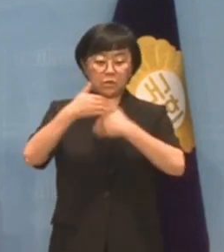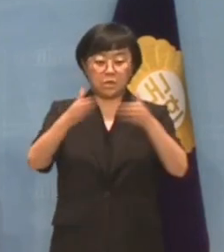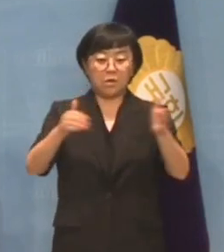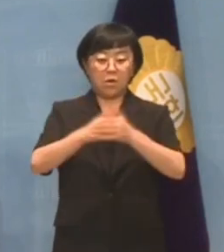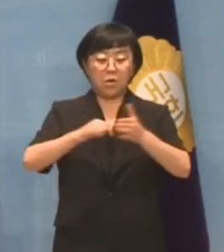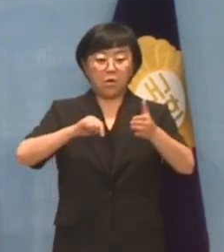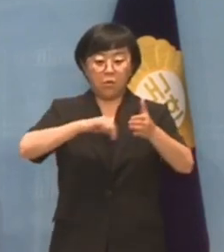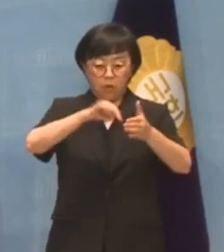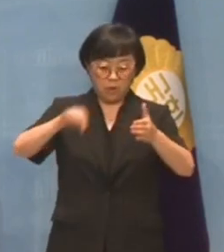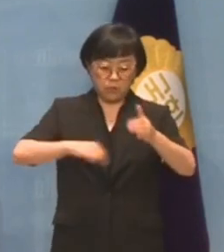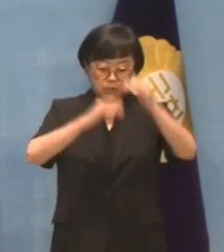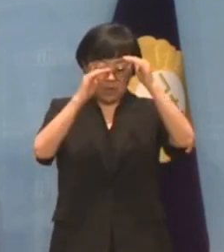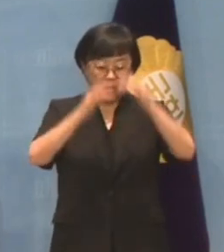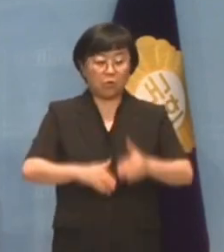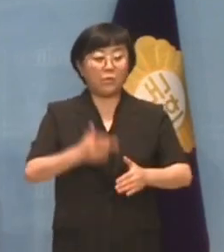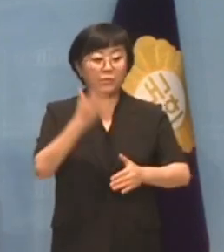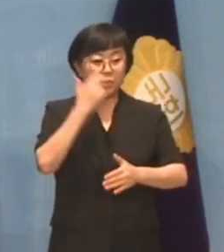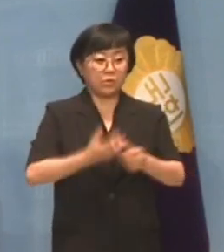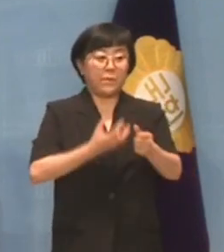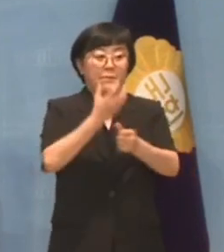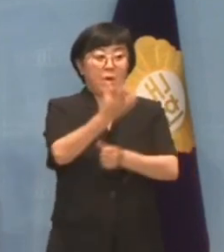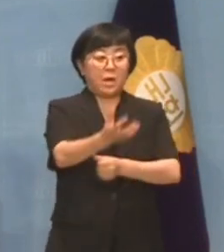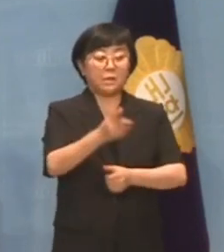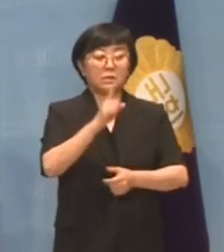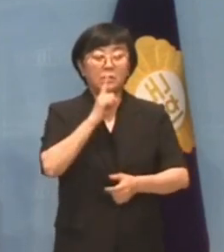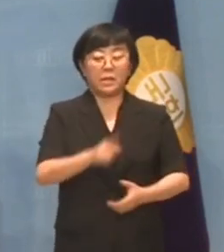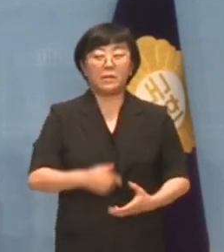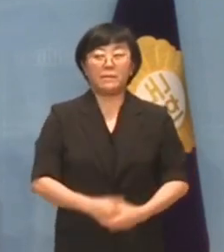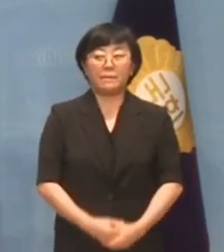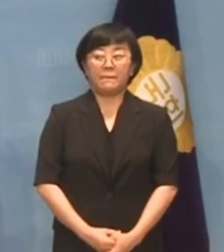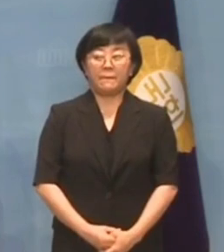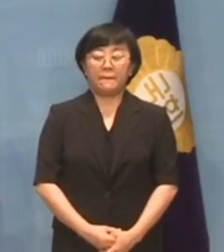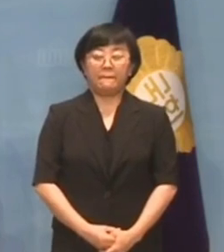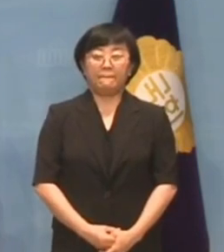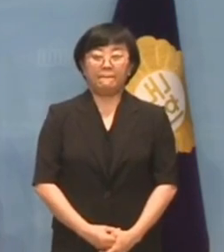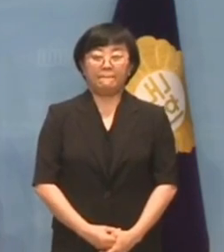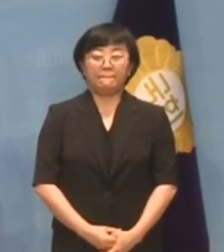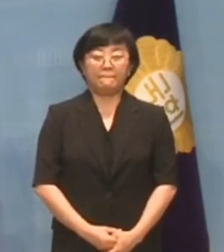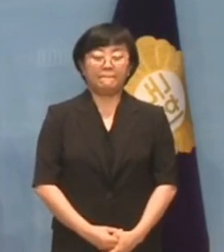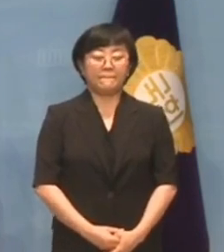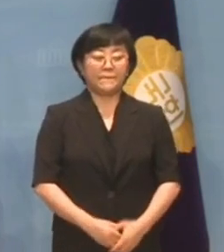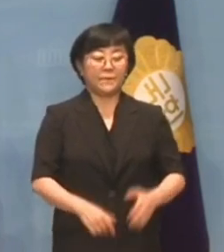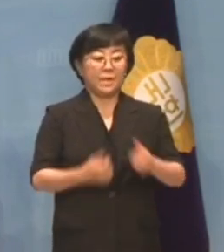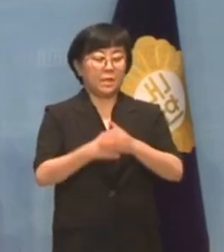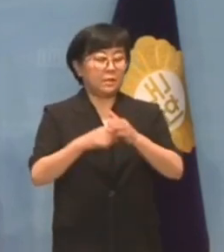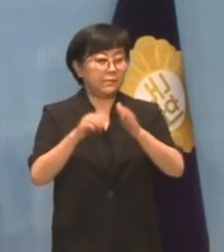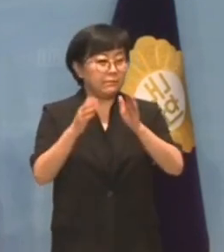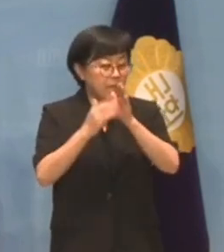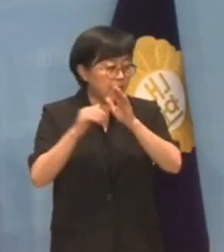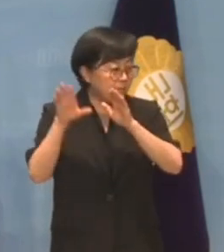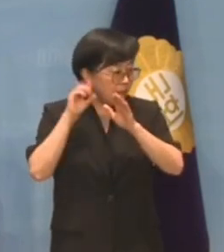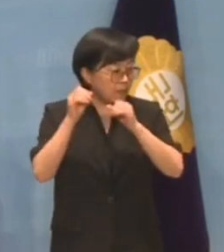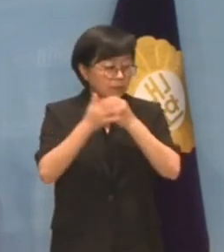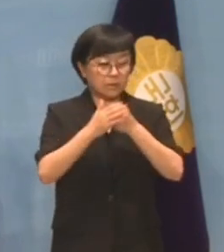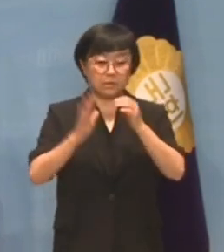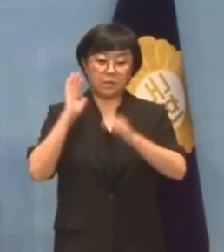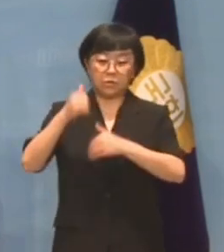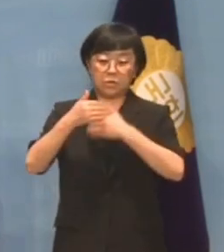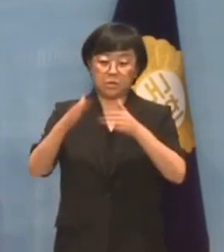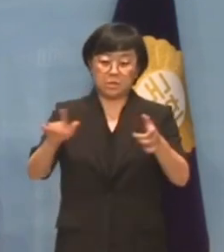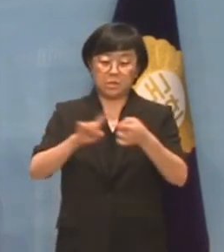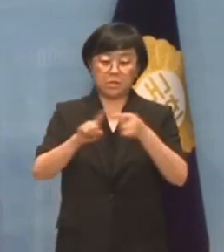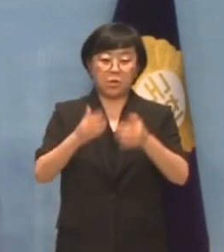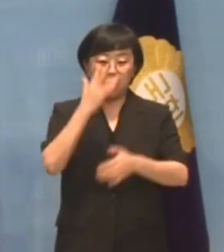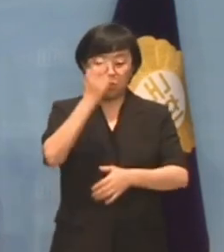고스란히 미국에 넘어갔을 공산이 크다고 했습니다. 도감청의 원인을 두고 대통령실